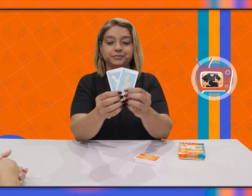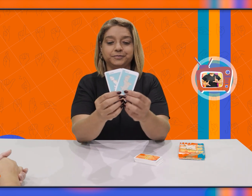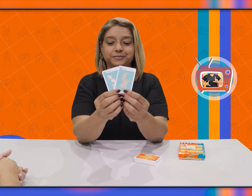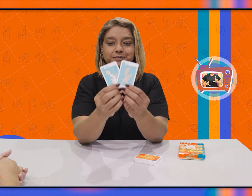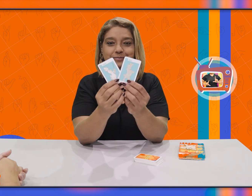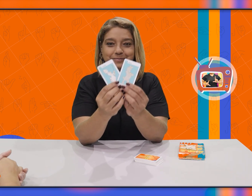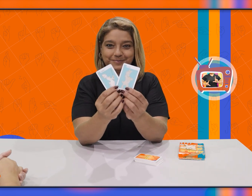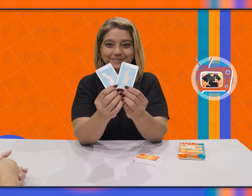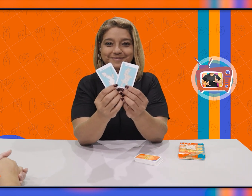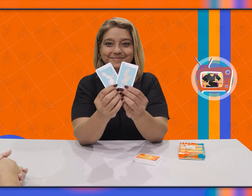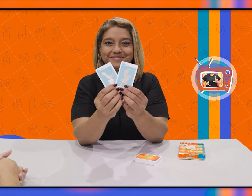Olhem!